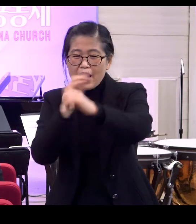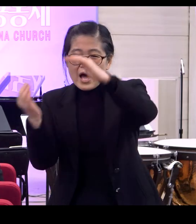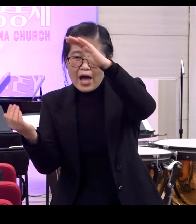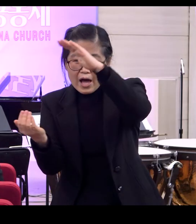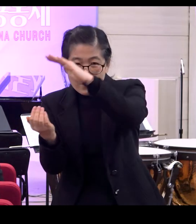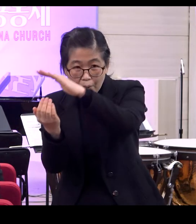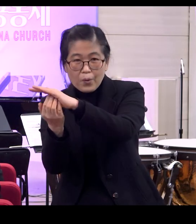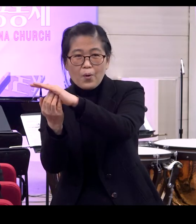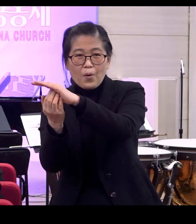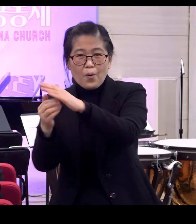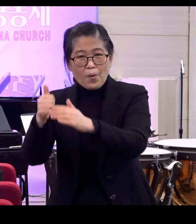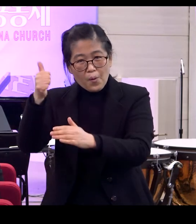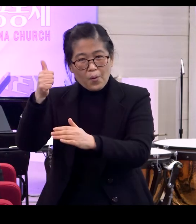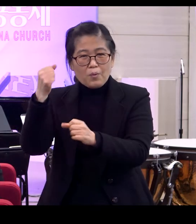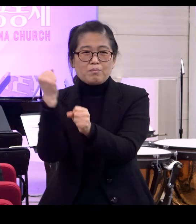너를 만들었단다